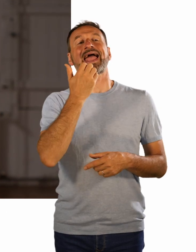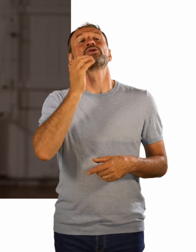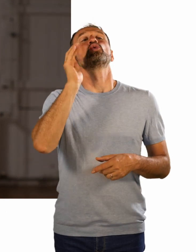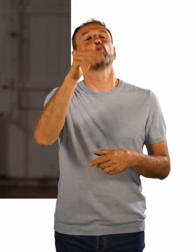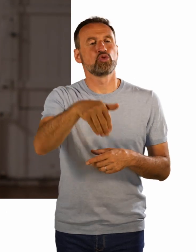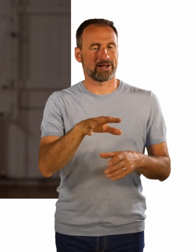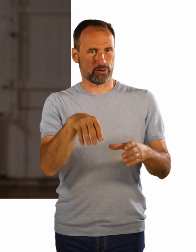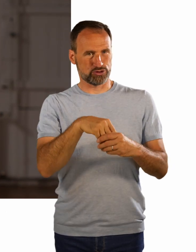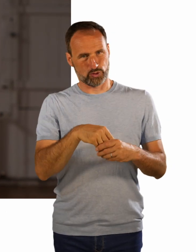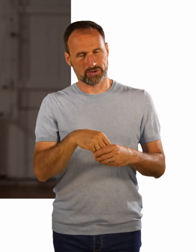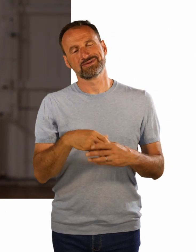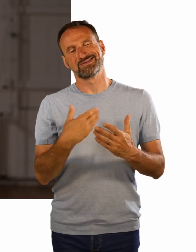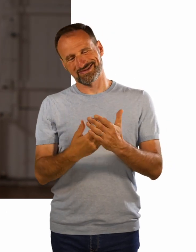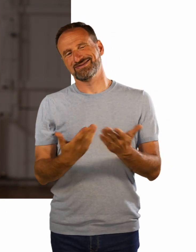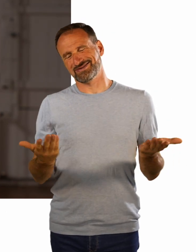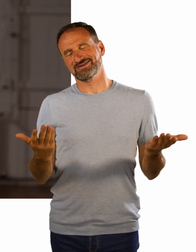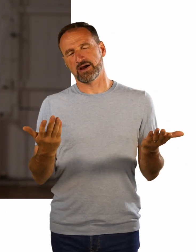Veranstaltungen zu machen und wichtig, das zu etablieren.